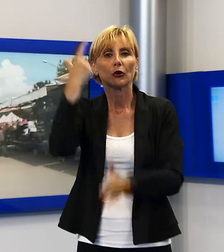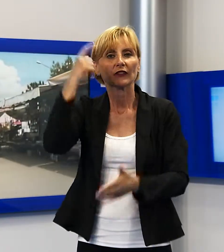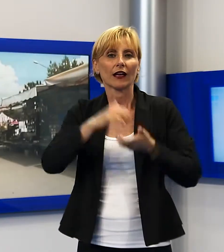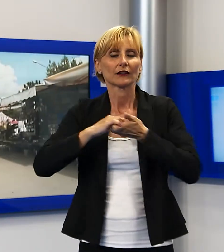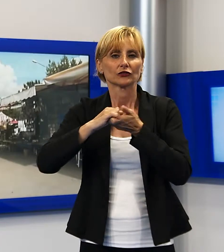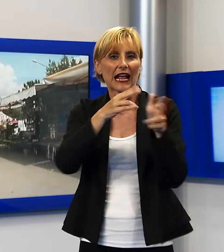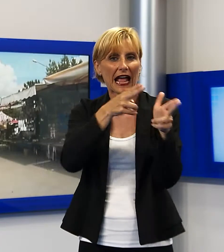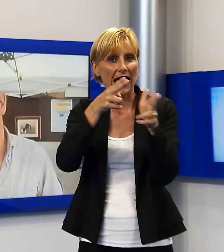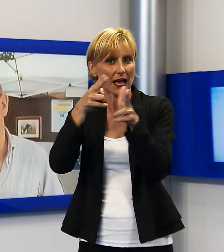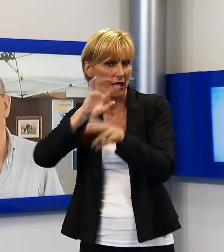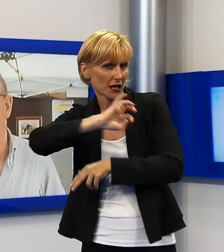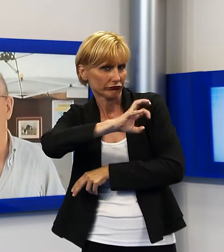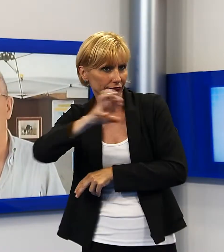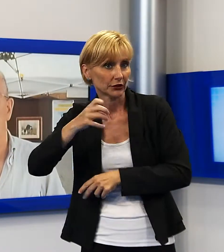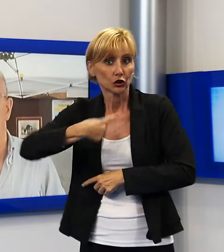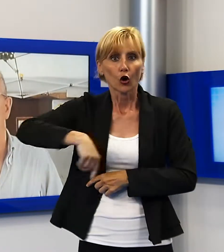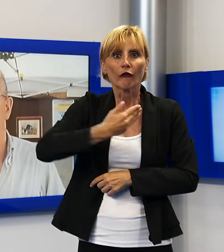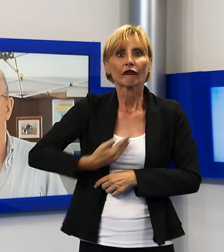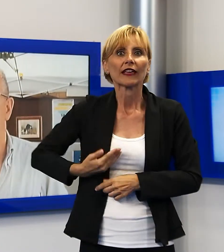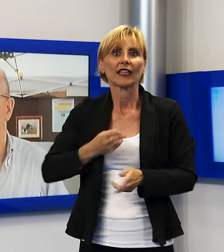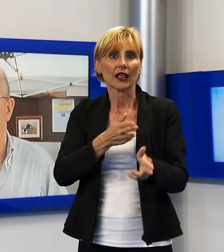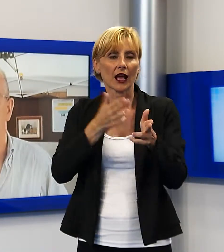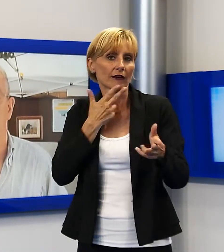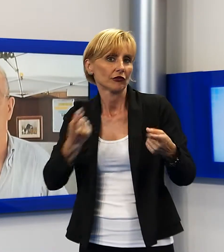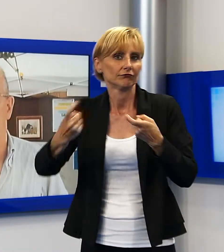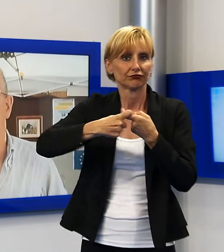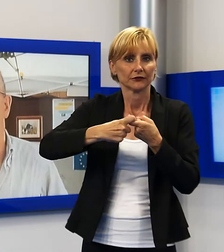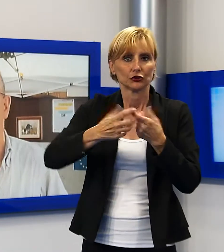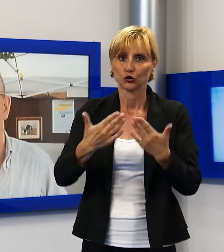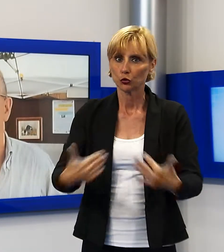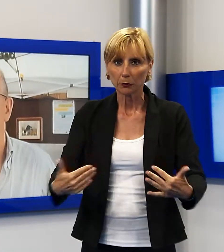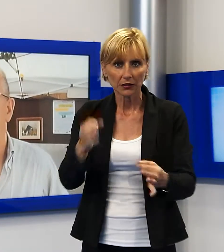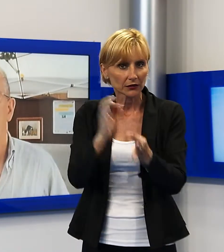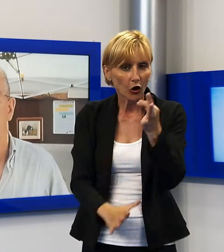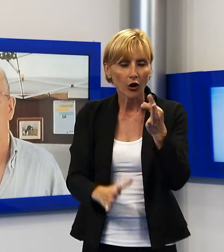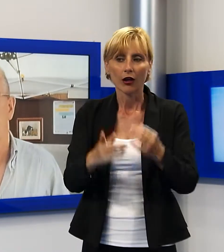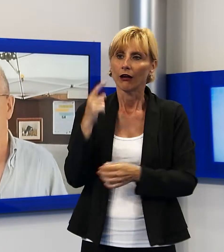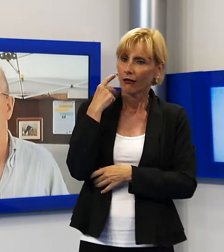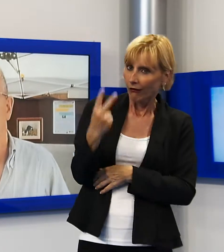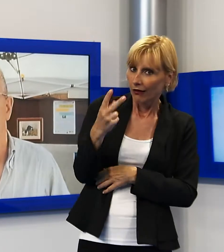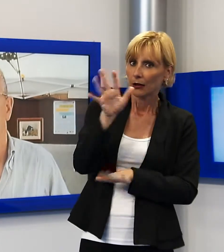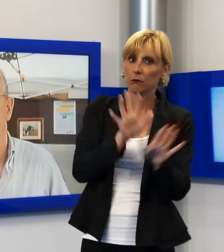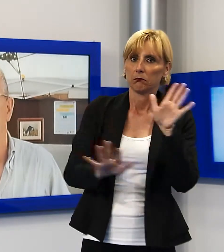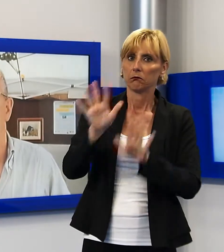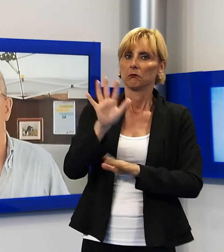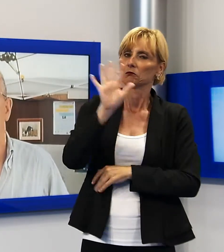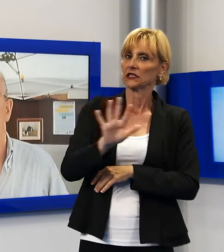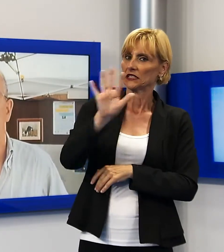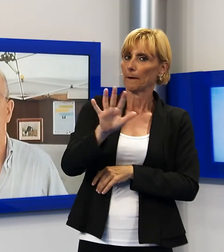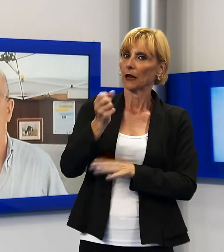Come Federcaccia abbiamo aderito subito a questa iniziativa che ci è sembrata importante per il nostro movimento. Diamo una